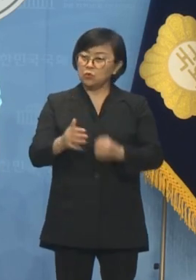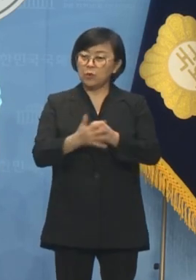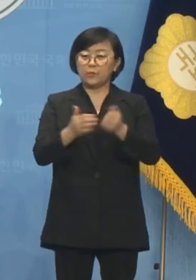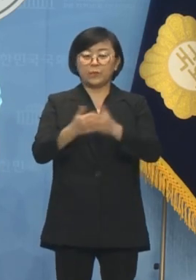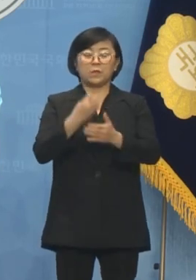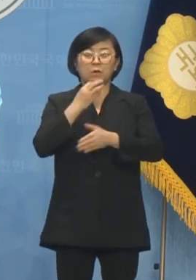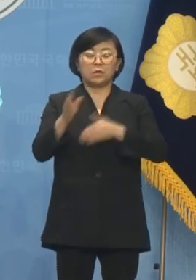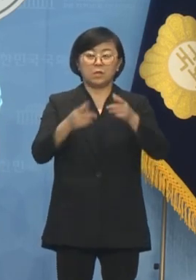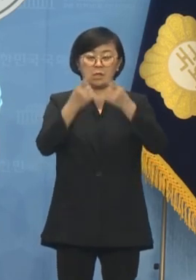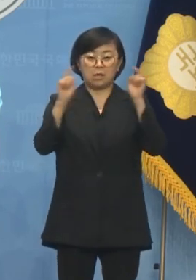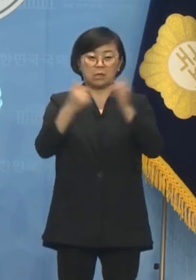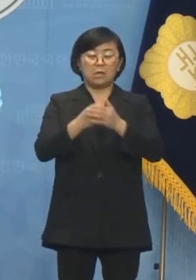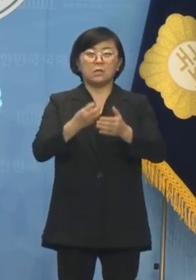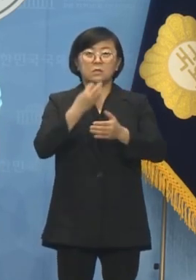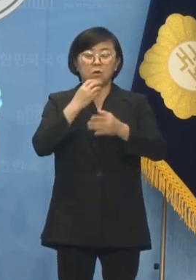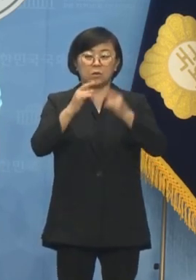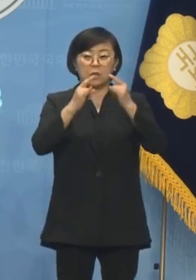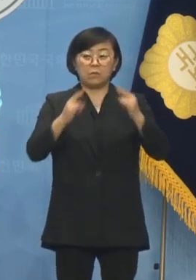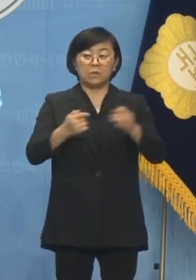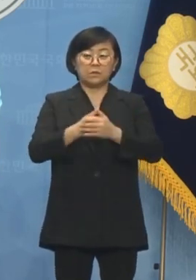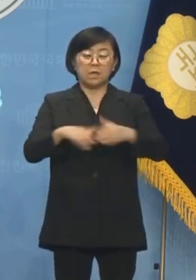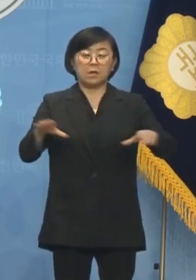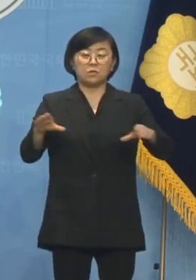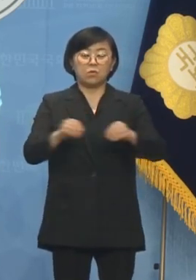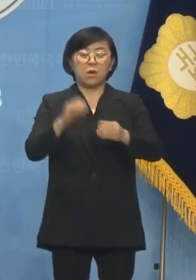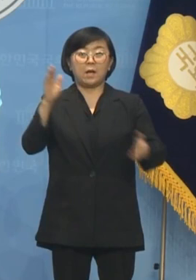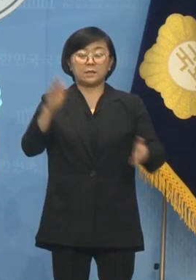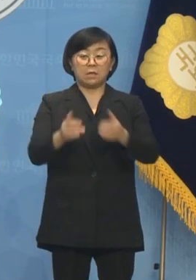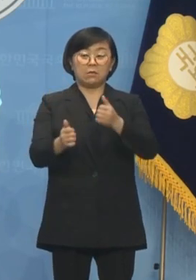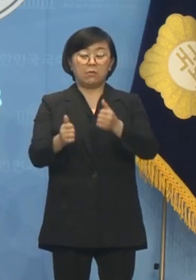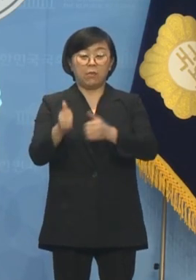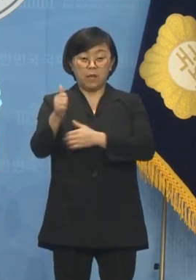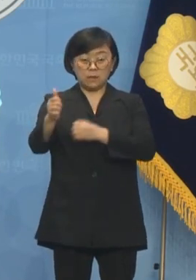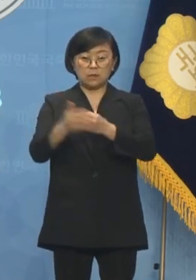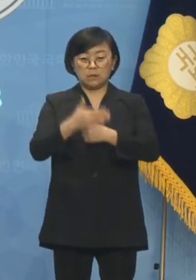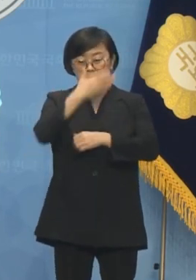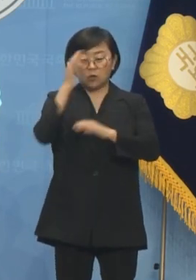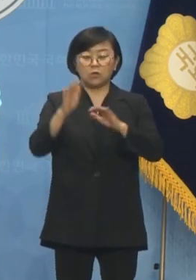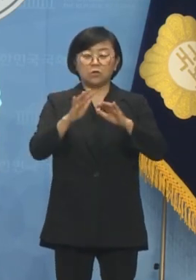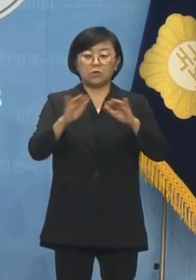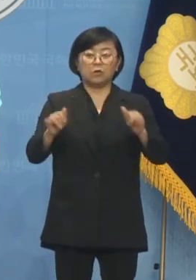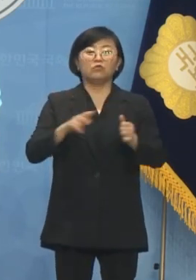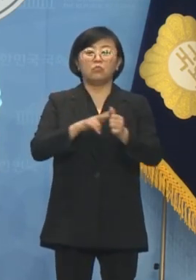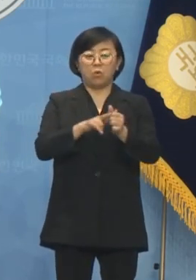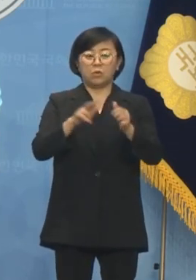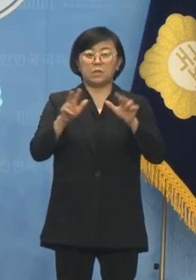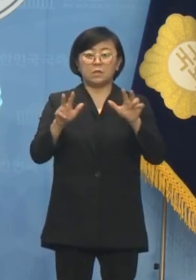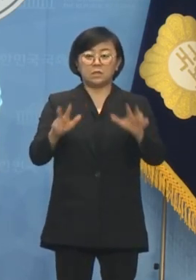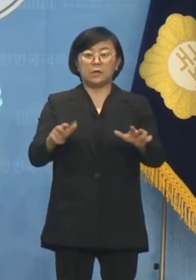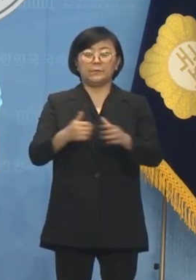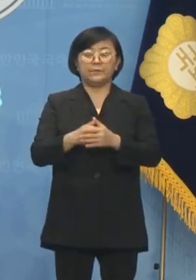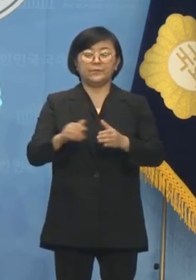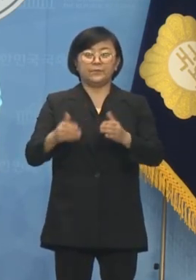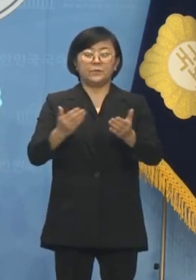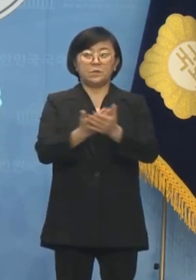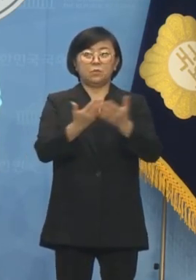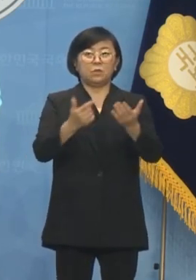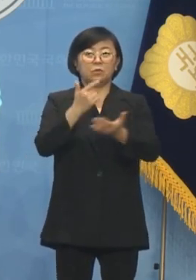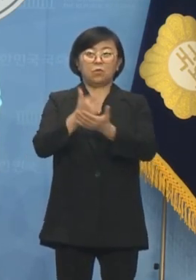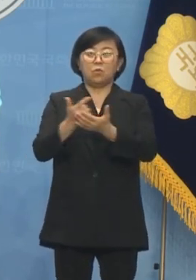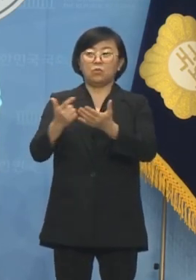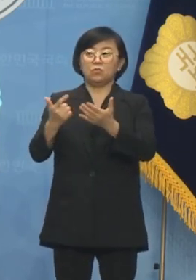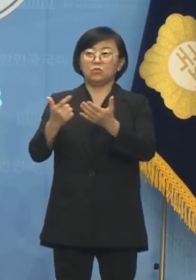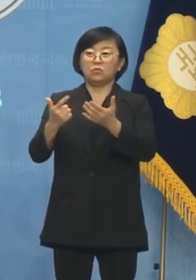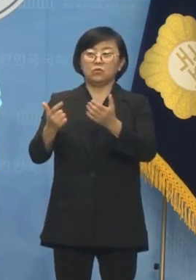경기대학교 서울캠퍼스 총학생회장 출신의 청년 후보입니다. 현재 진보당 노원구위원회